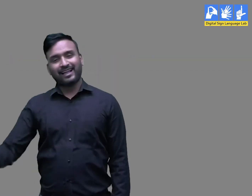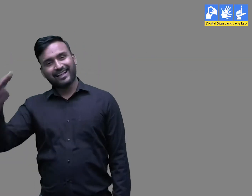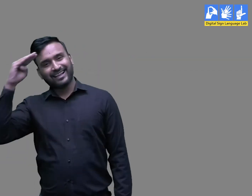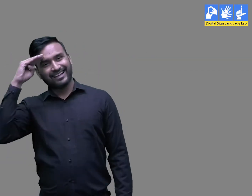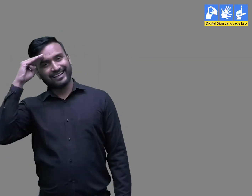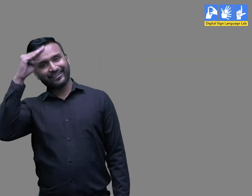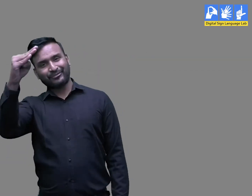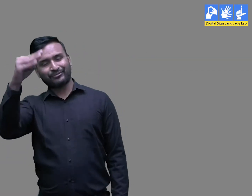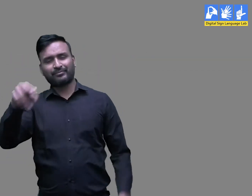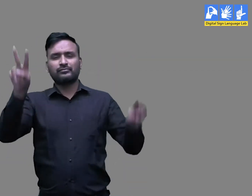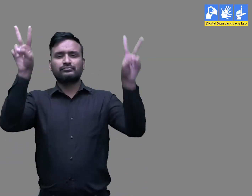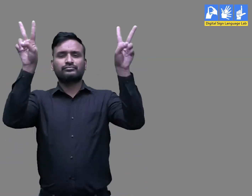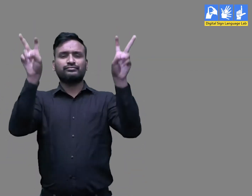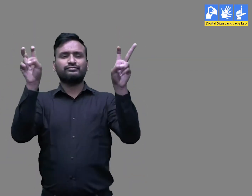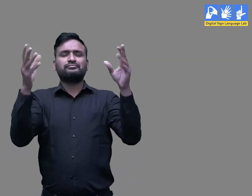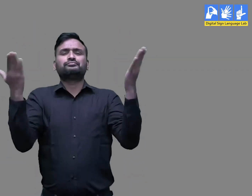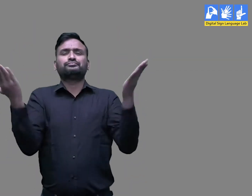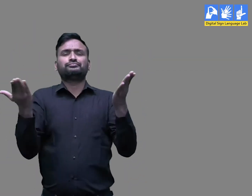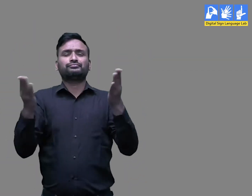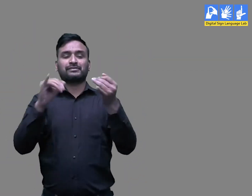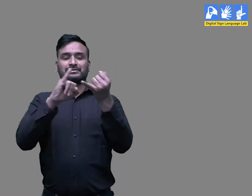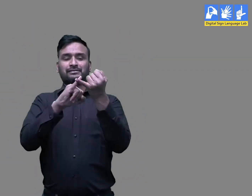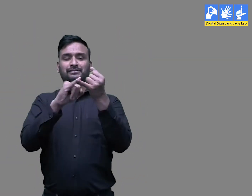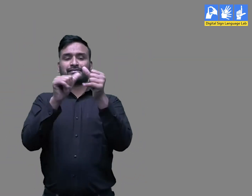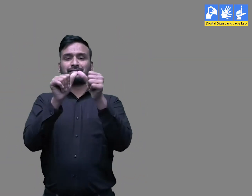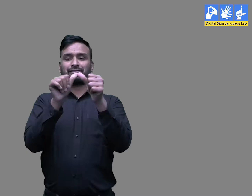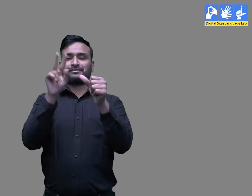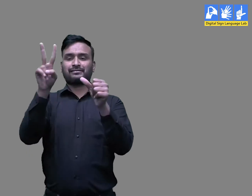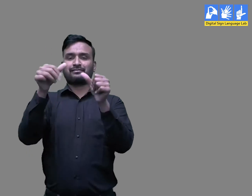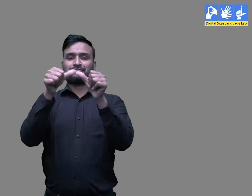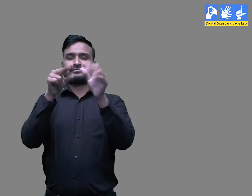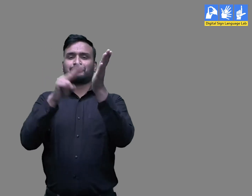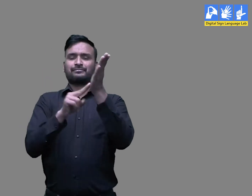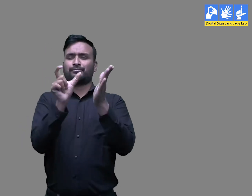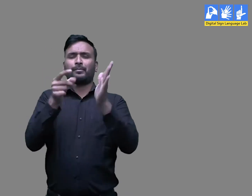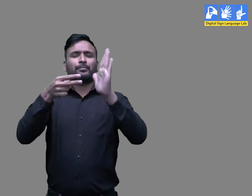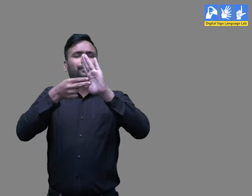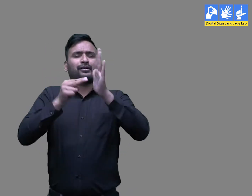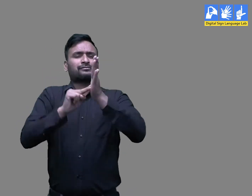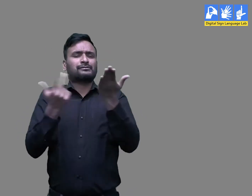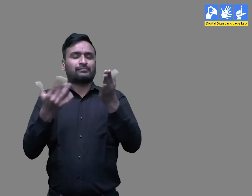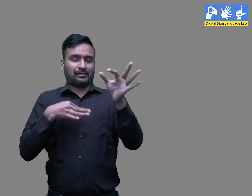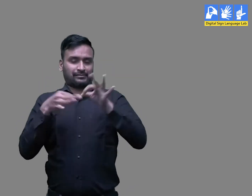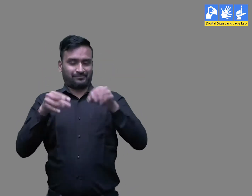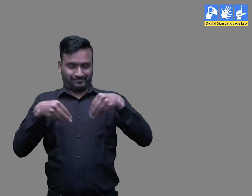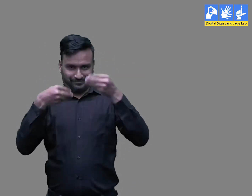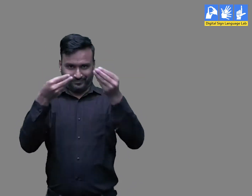हलो आज का विशे है सावन इसका अर्थ है